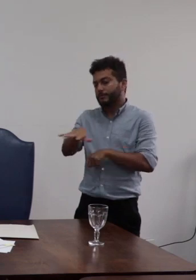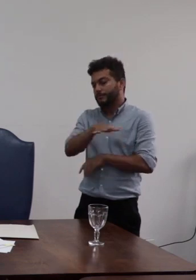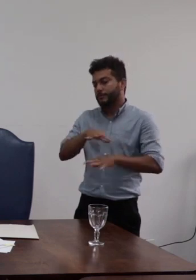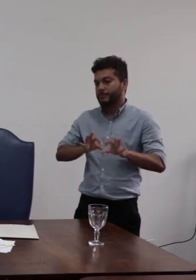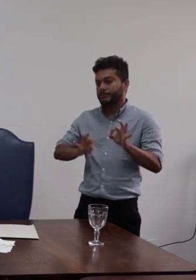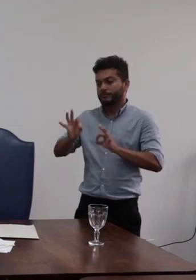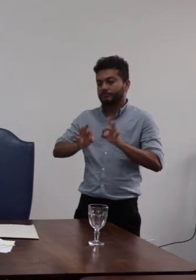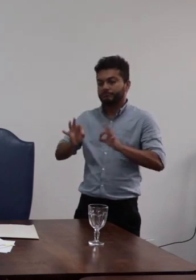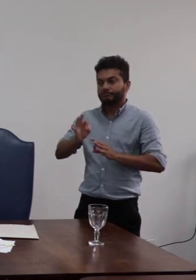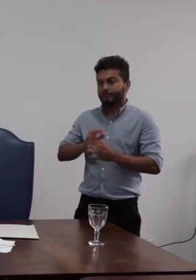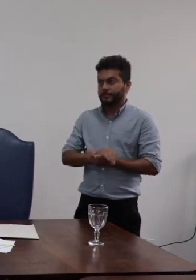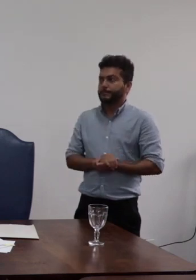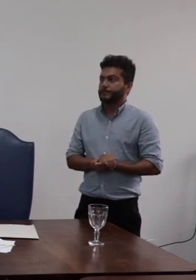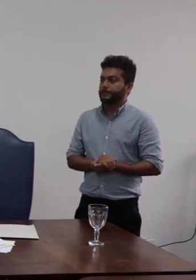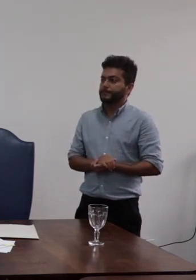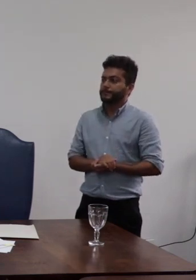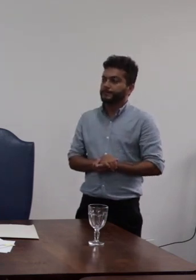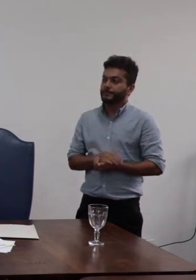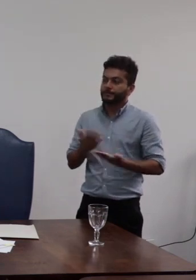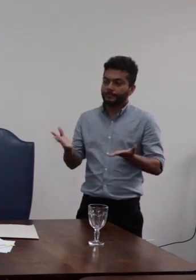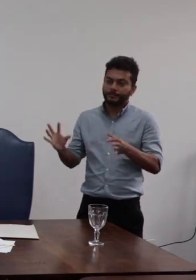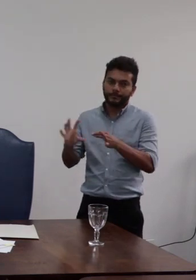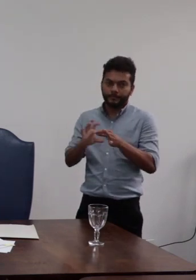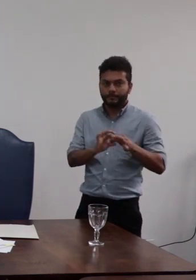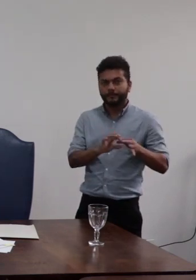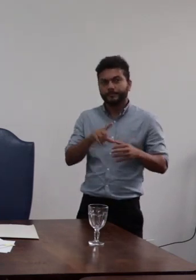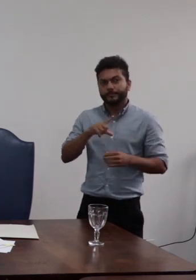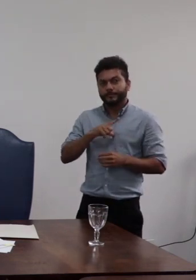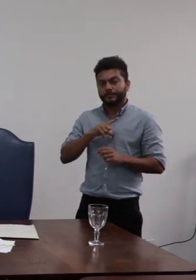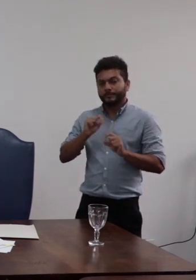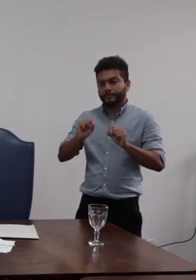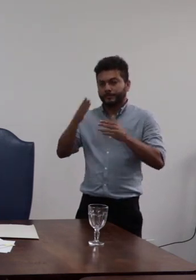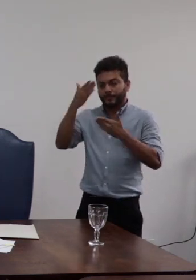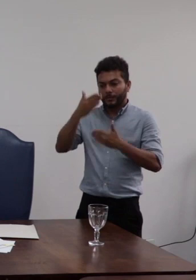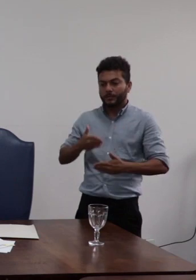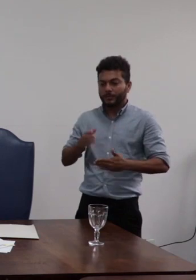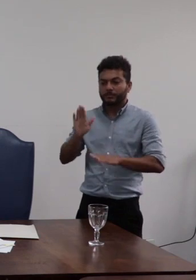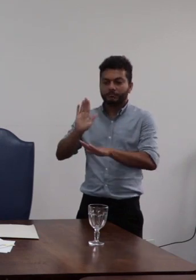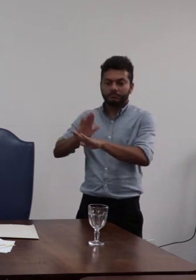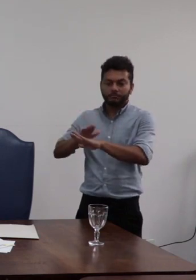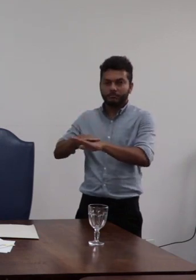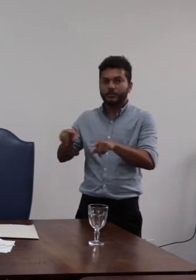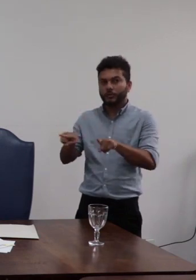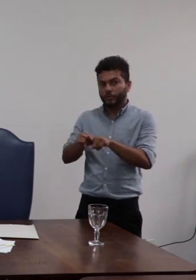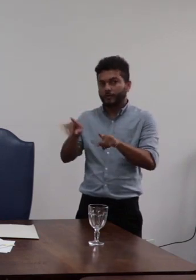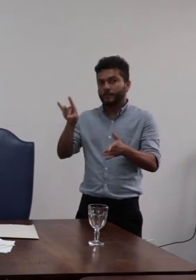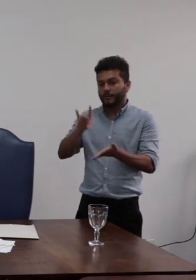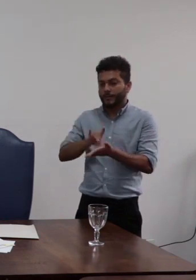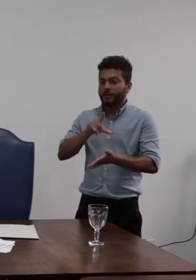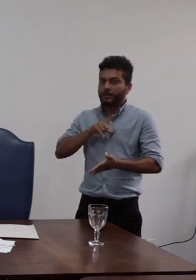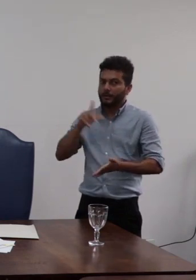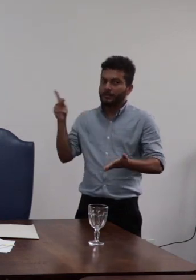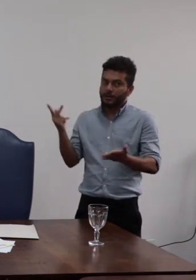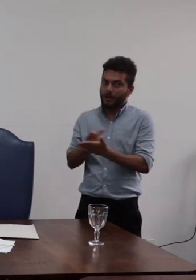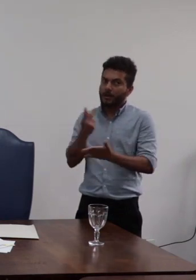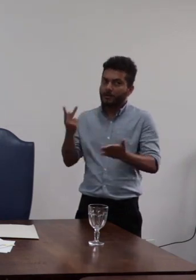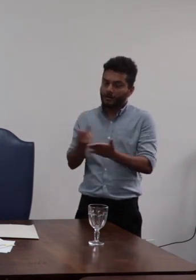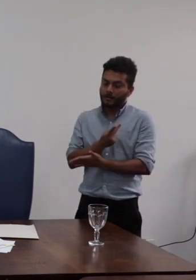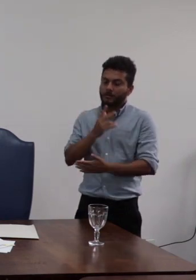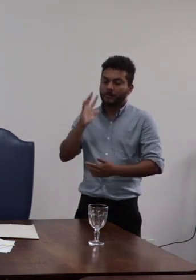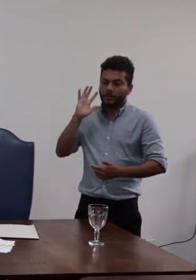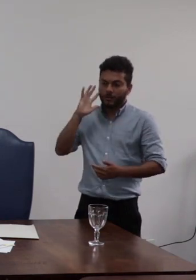nesse contexto restaram plenamente comprovadas a autoria e a materialidade da infração funcional